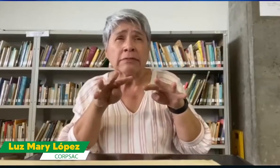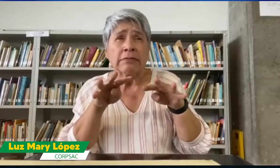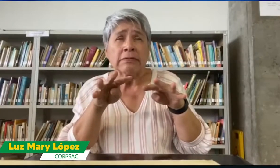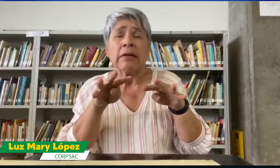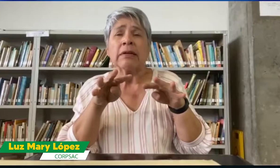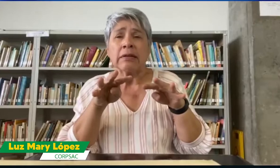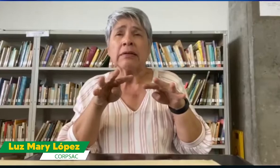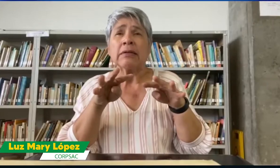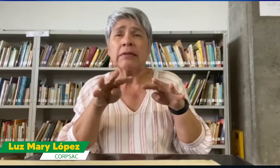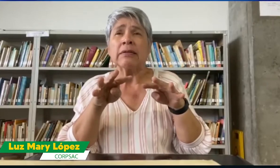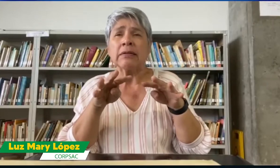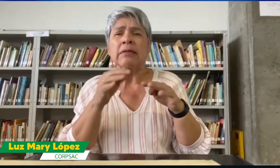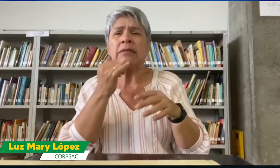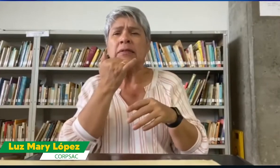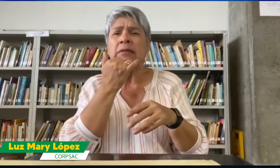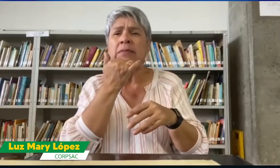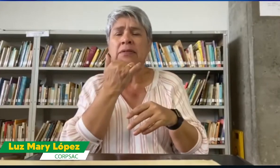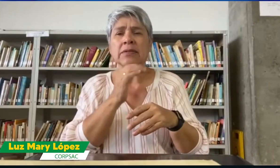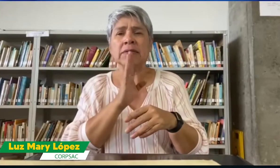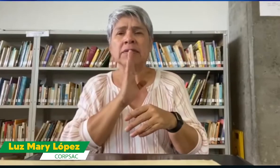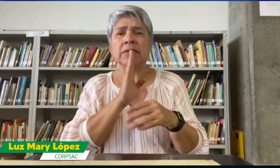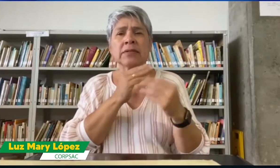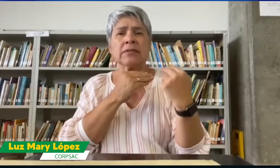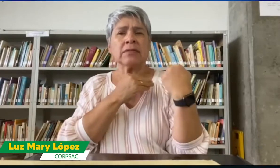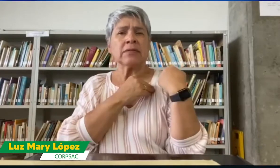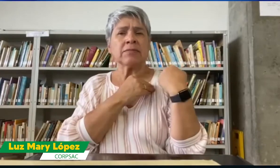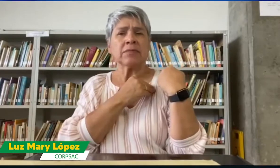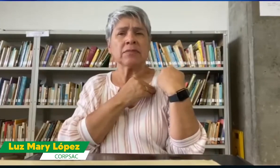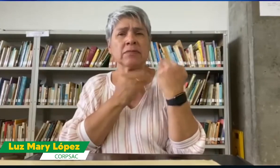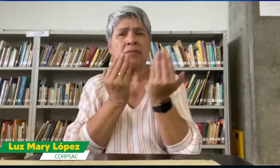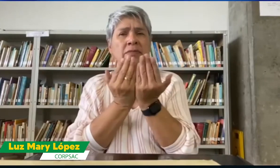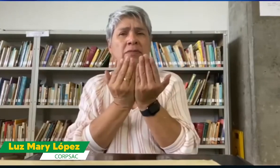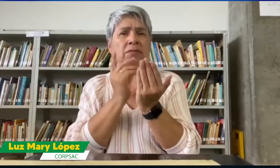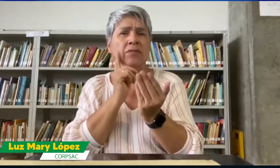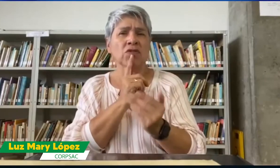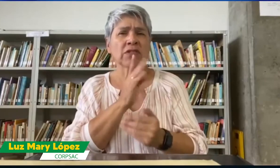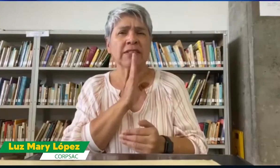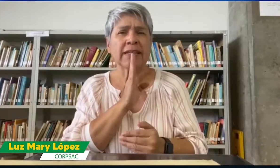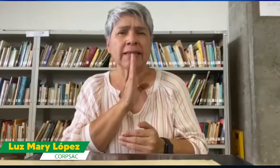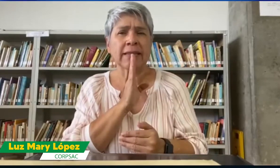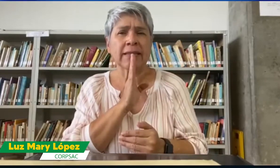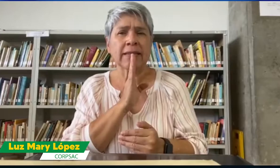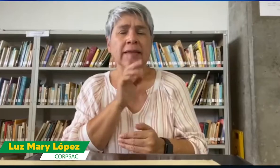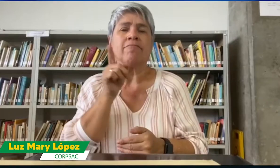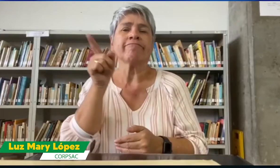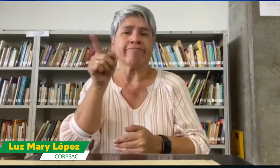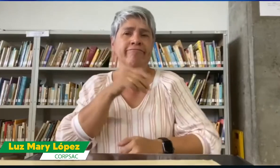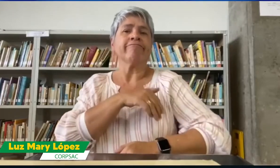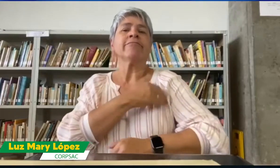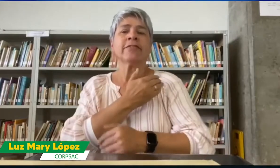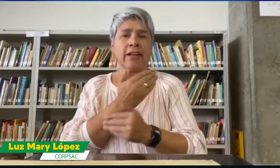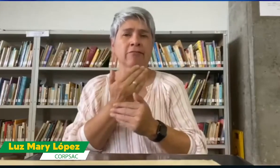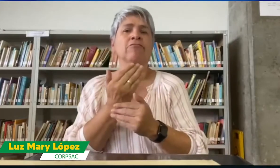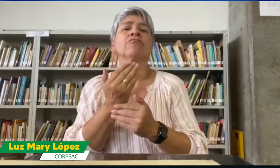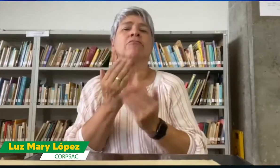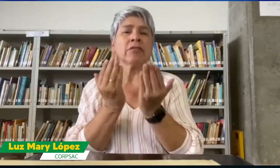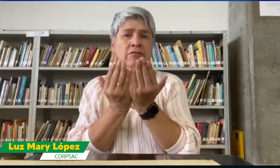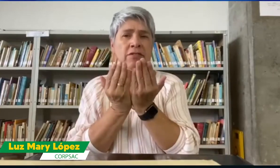debate, ojalá todos los que están de espectadores puedan reflexionar frente a la responsabilidad de la educación de las personas sordas, que es